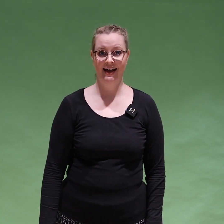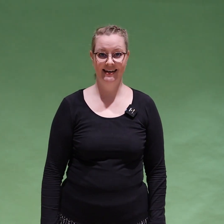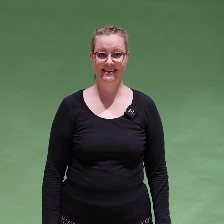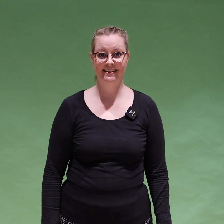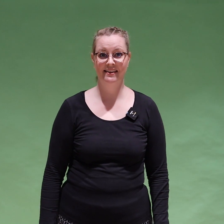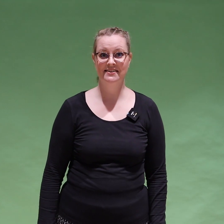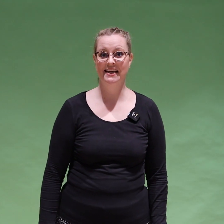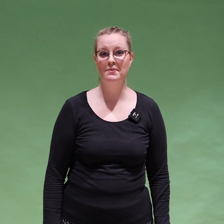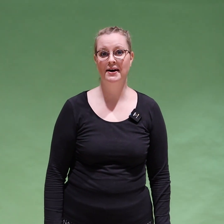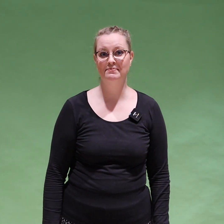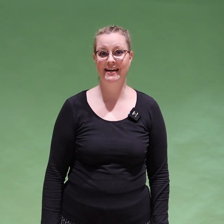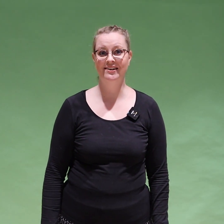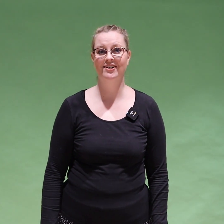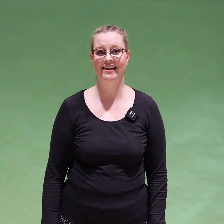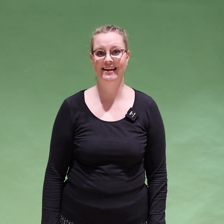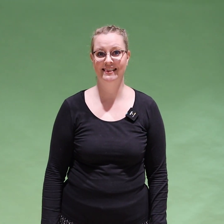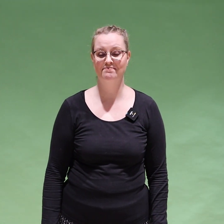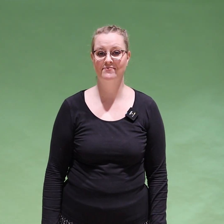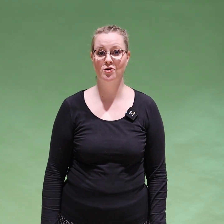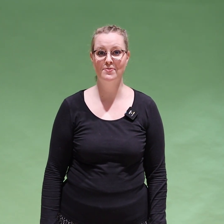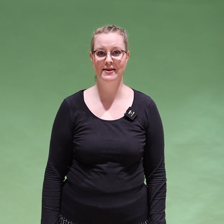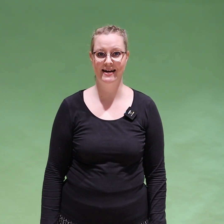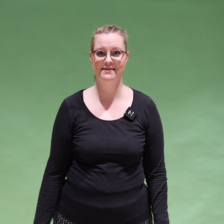Lähdetään sitten taas tekemään näitä kahta liikettä vuoron perään.